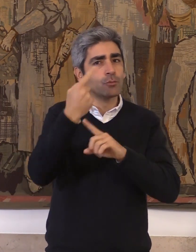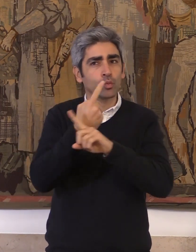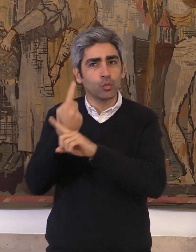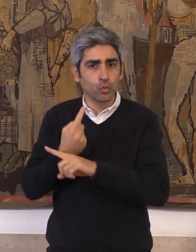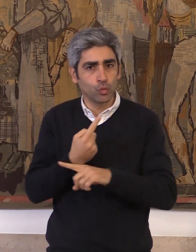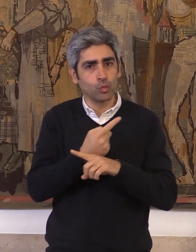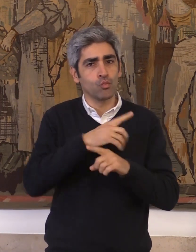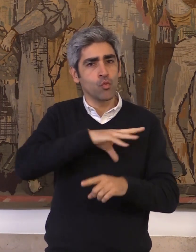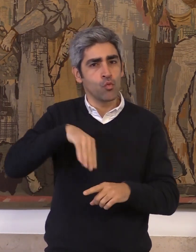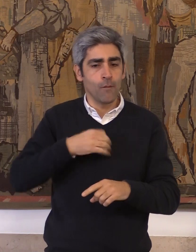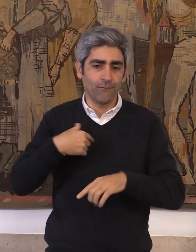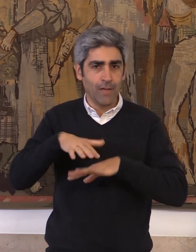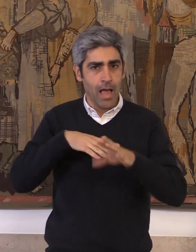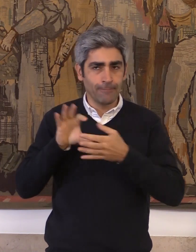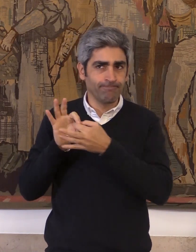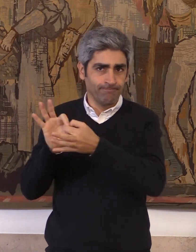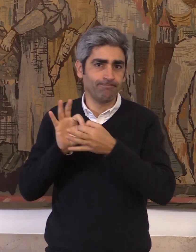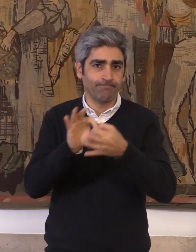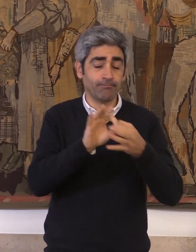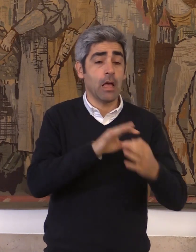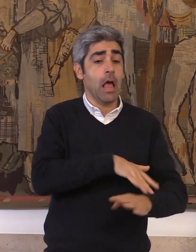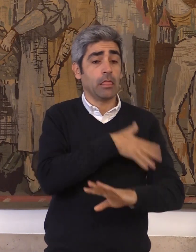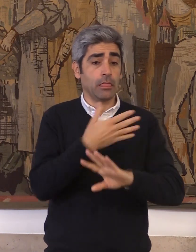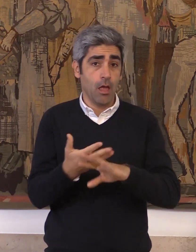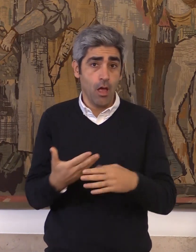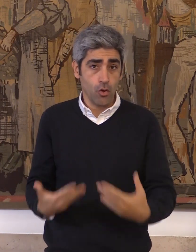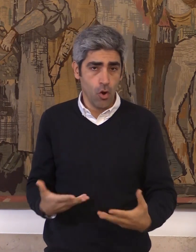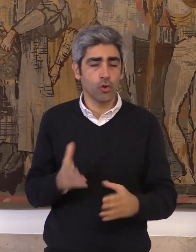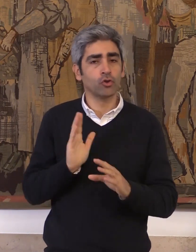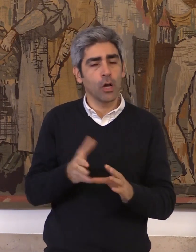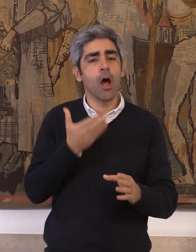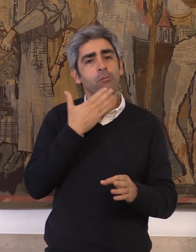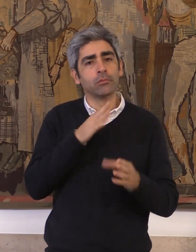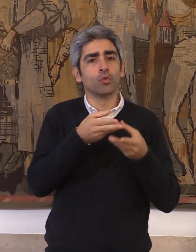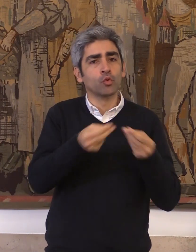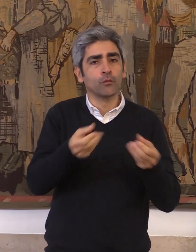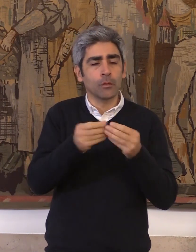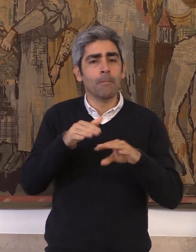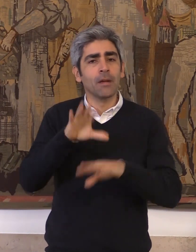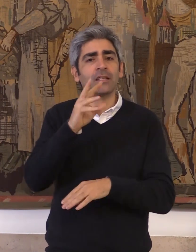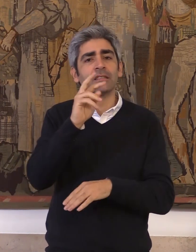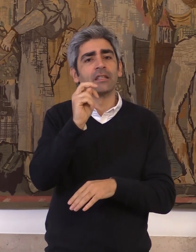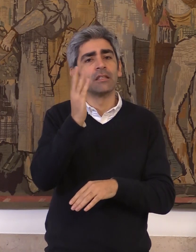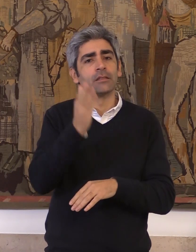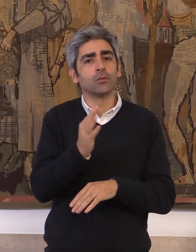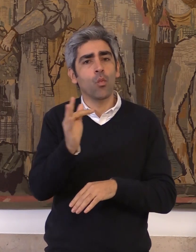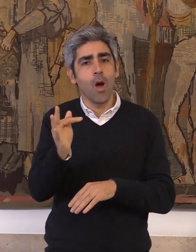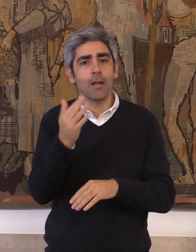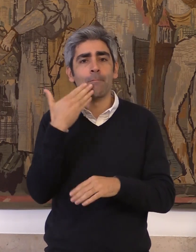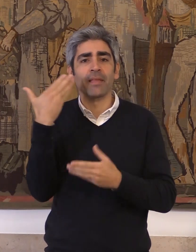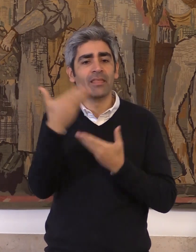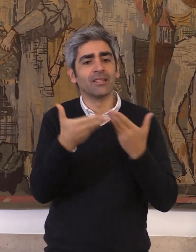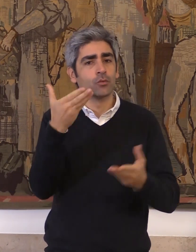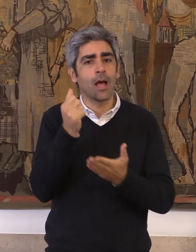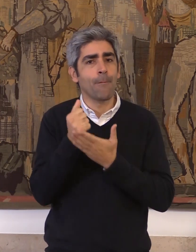por todo o mundo. À data de hoje nós já resolvemos mais de três quartos dos pedidos de